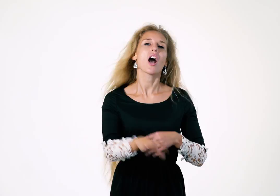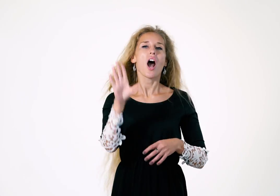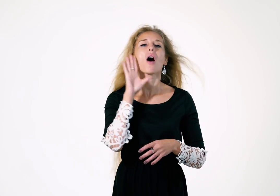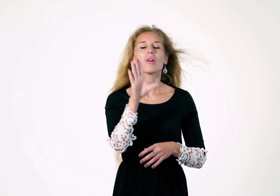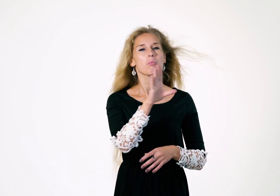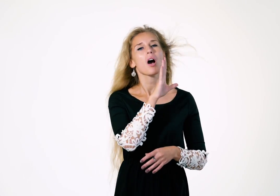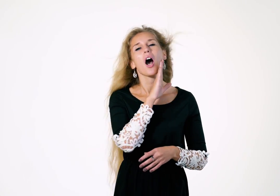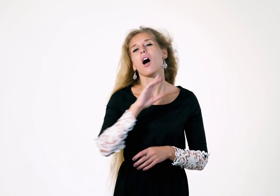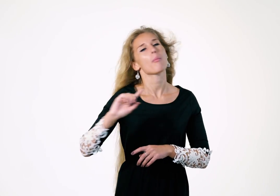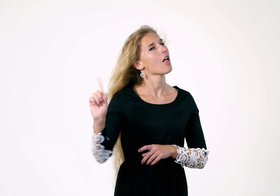Мама